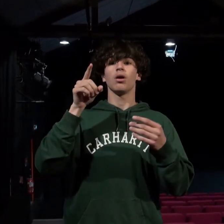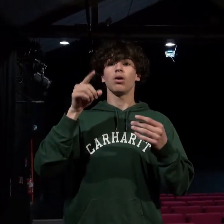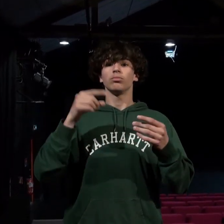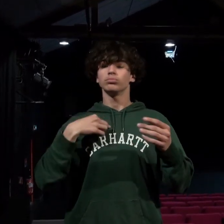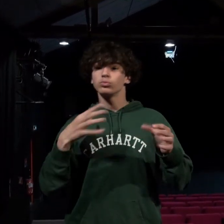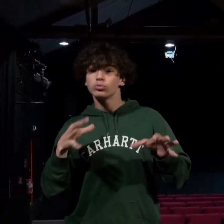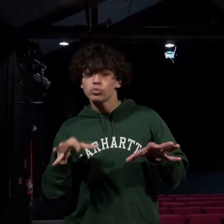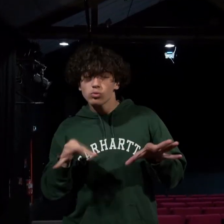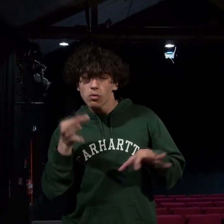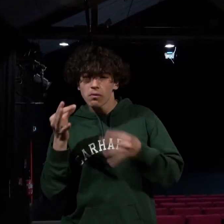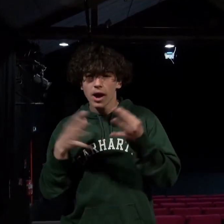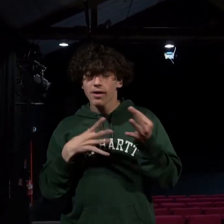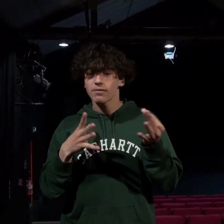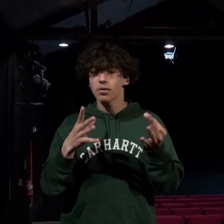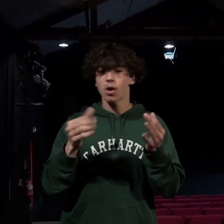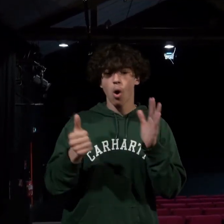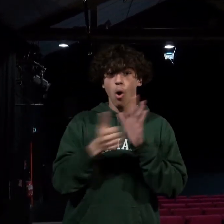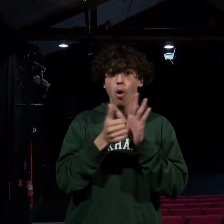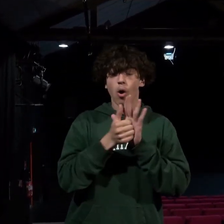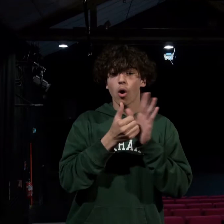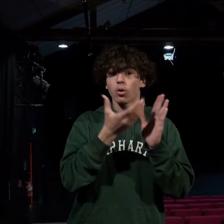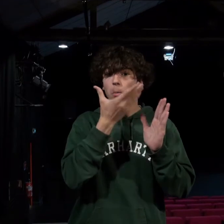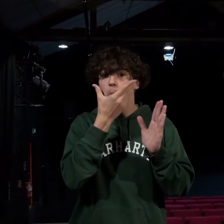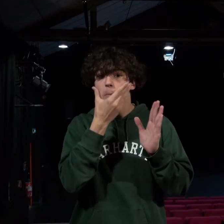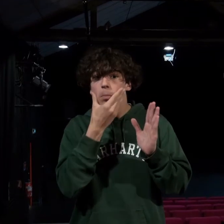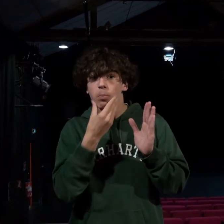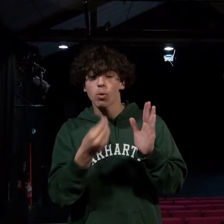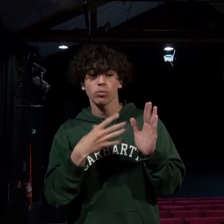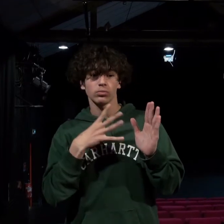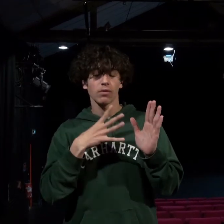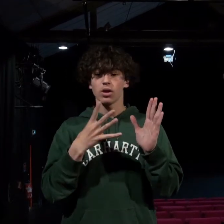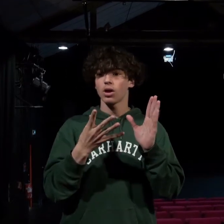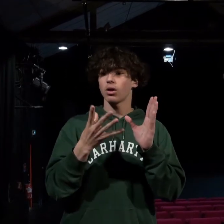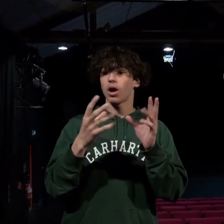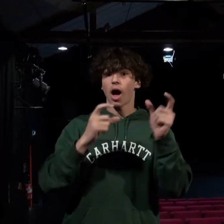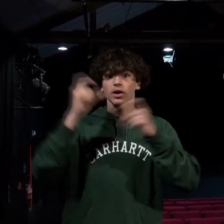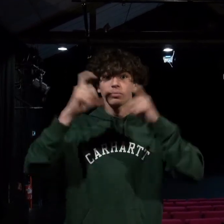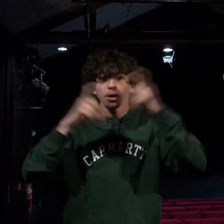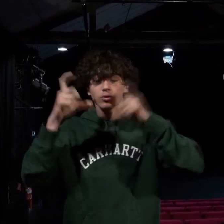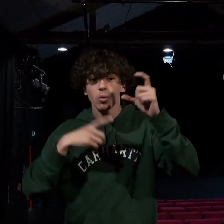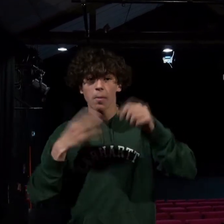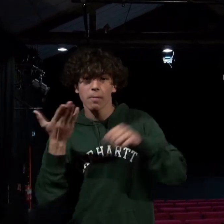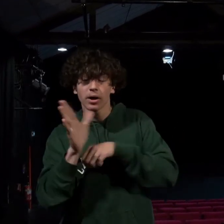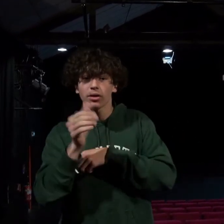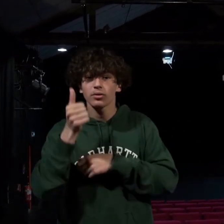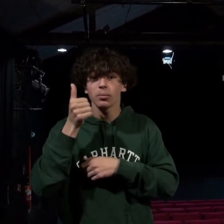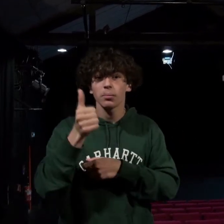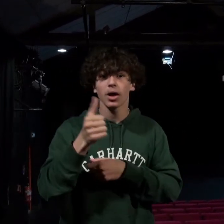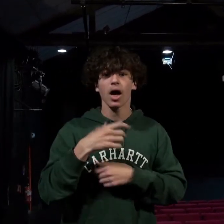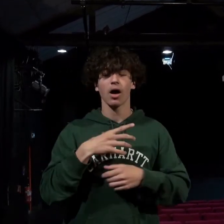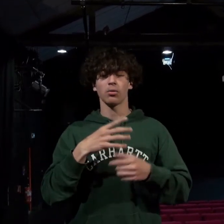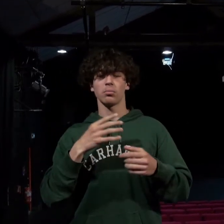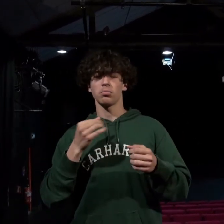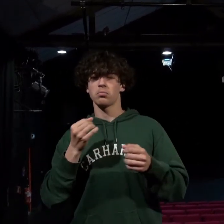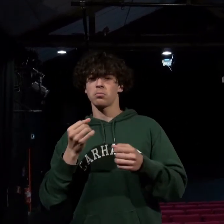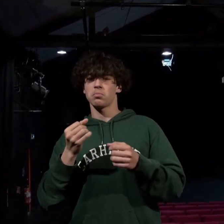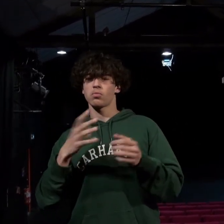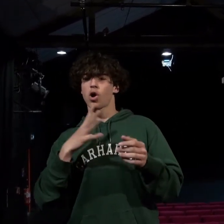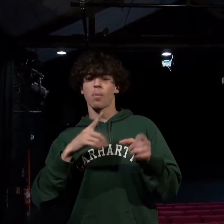J'ai trouvé qu'il y avait de beaux personnages, une belle expressivité, beaucoup d'émotions.